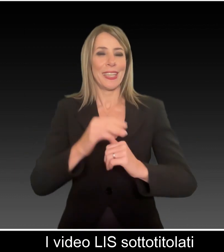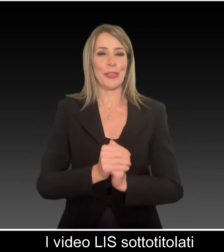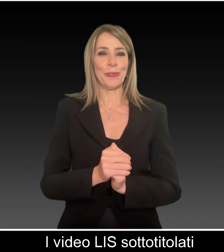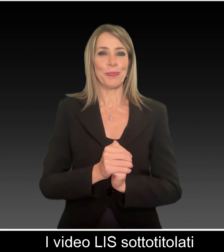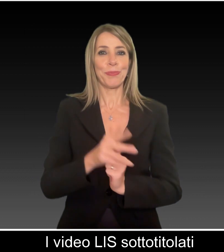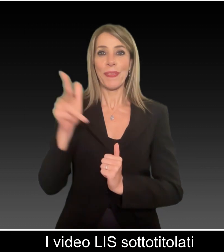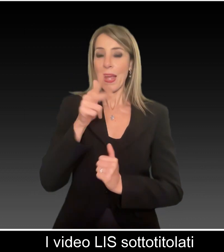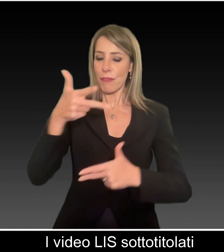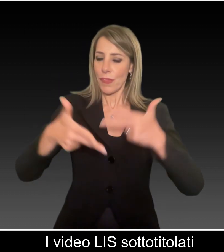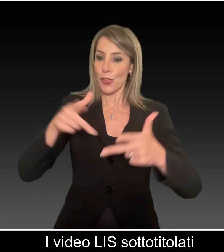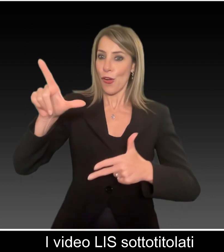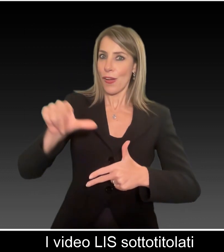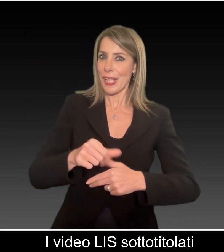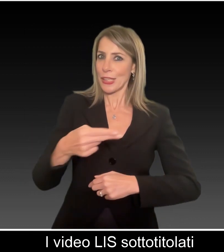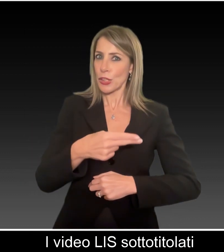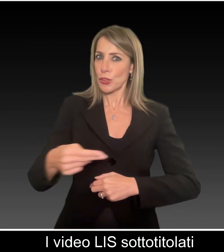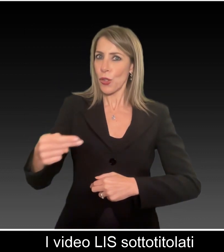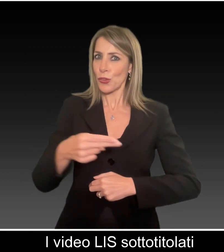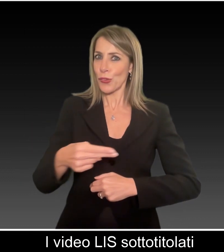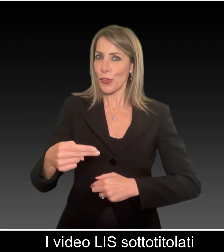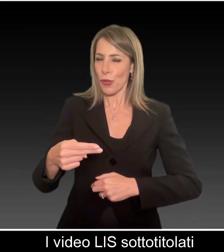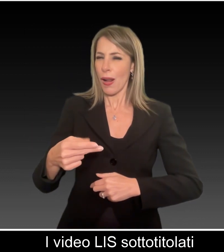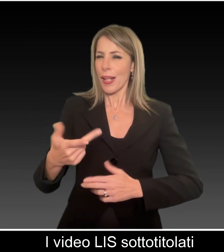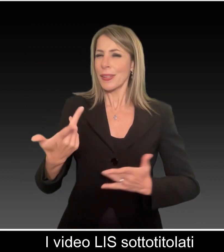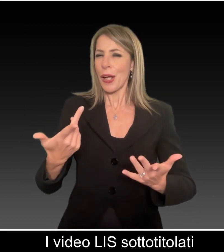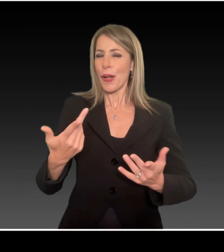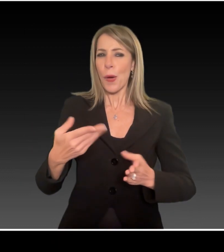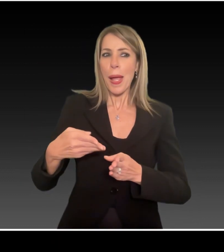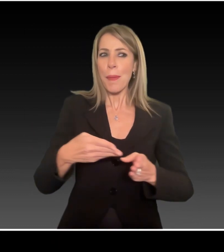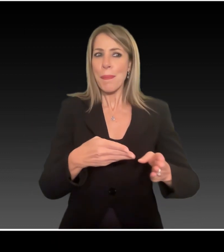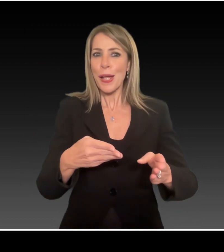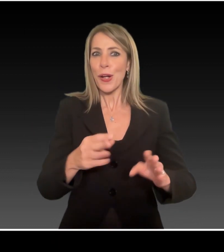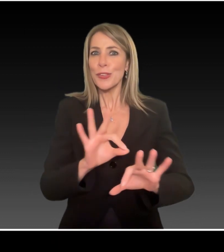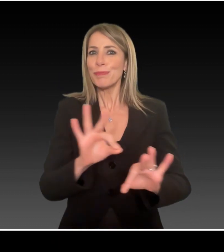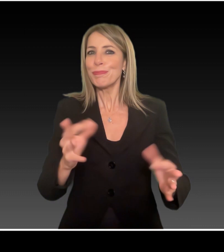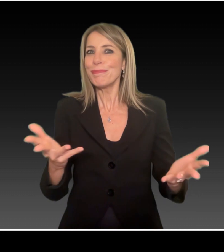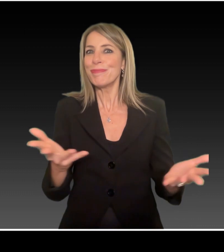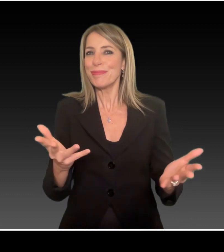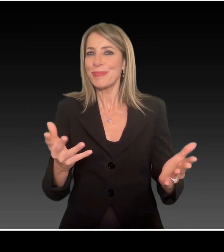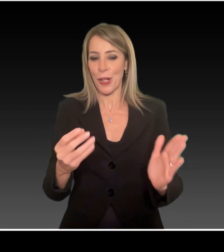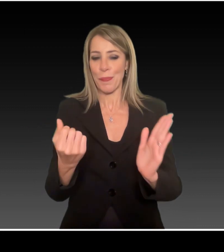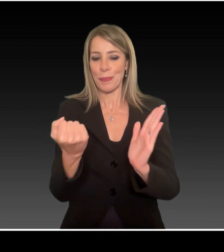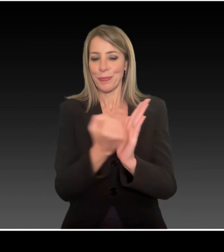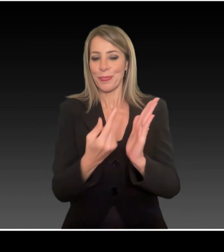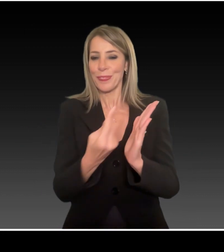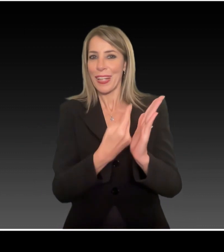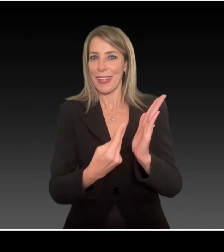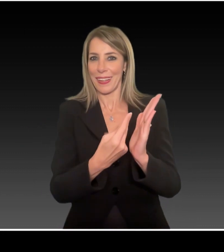I video lisse sottotitolati sono segnalati lungo il percorso espositivo con apposite icone.